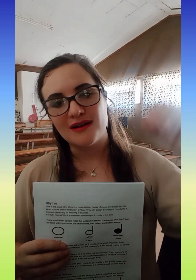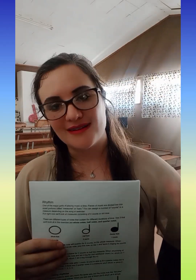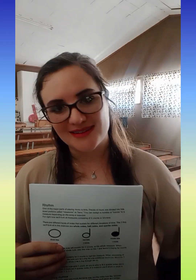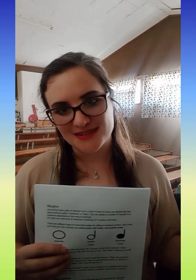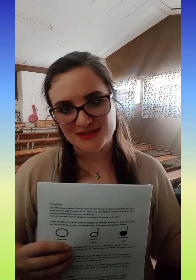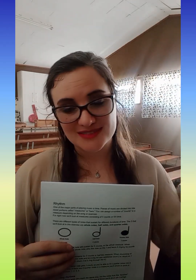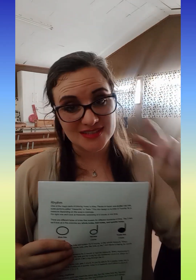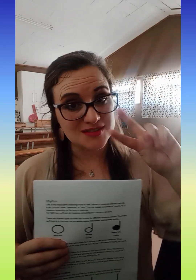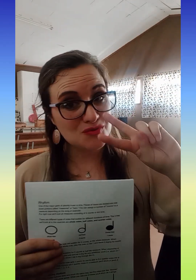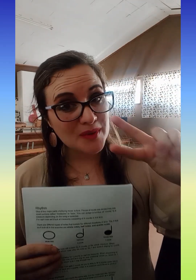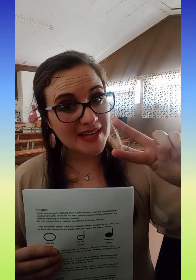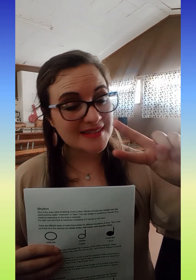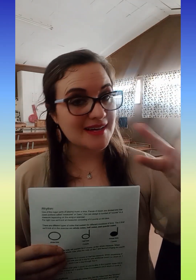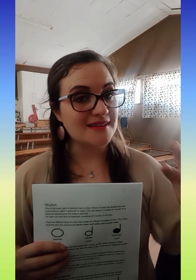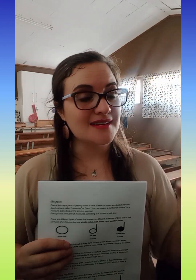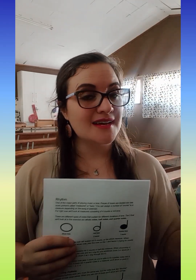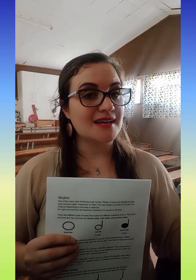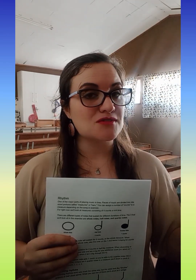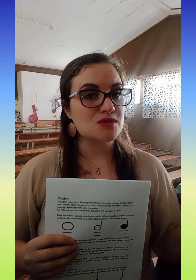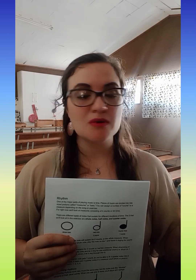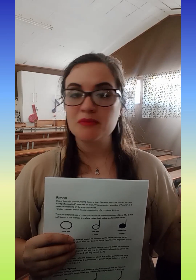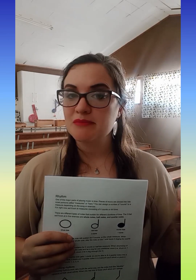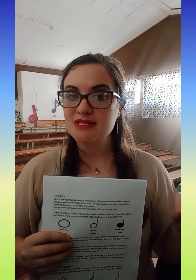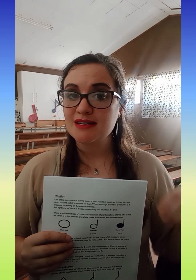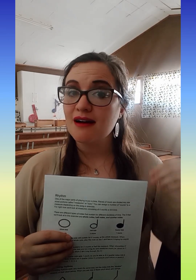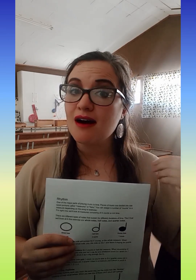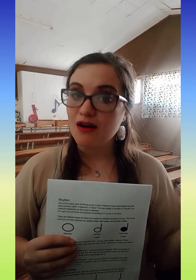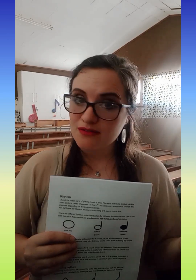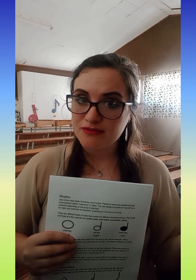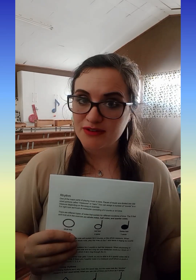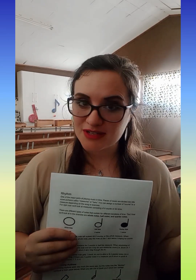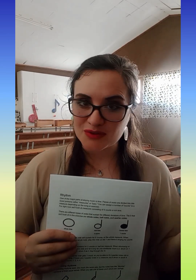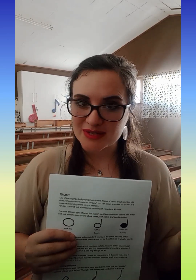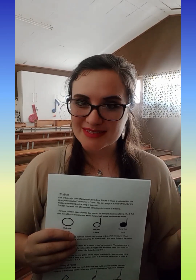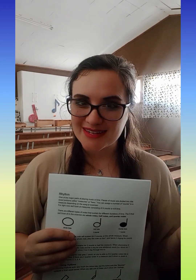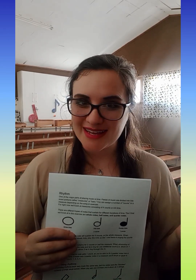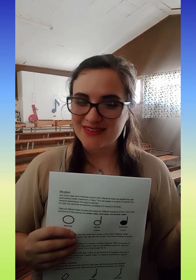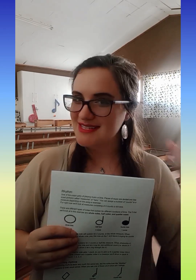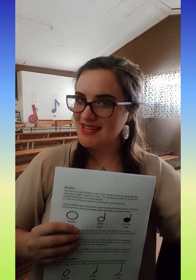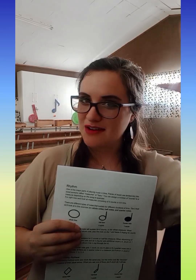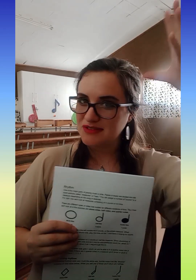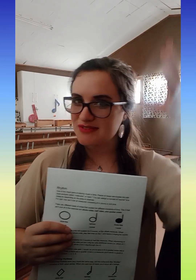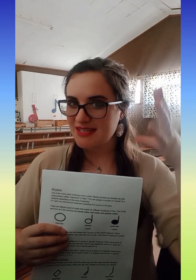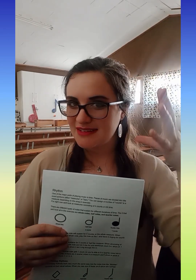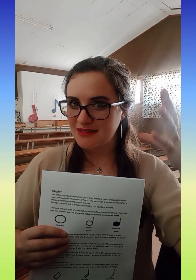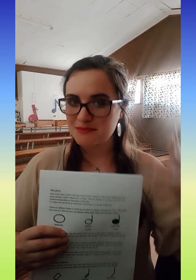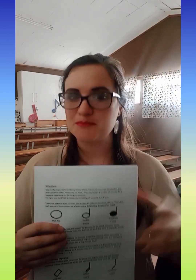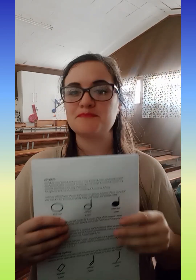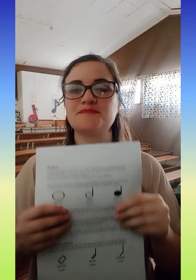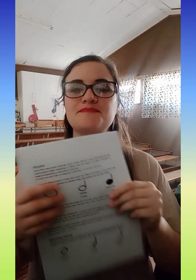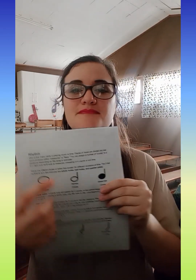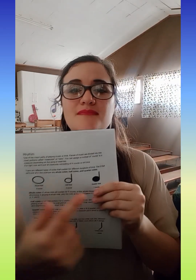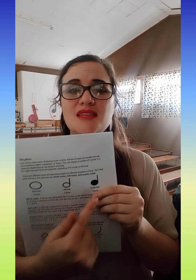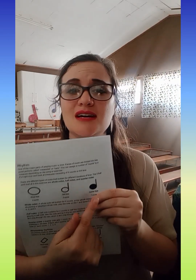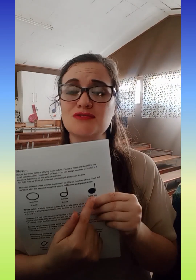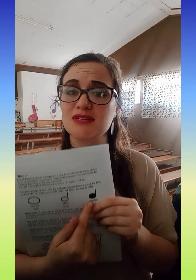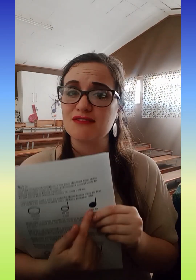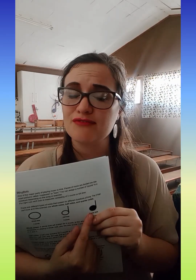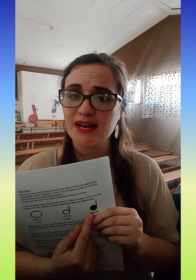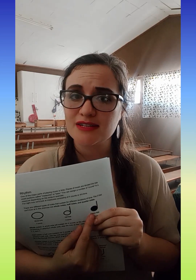noot. Wat 2 tall. En ons noem om een muzika half noot. Nee, want dit is een helfte van die heel. As ons het verder